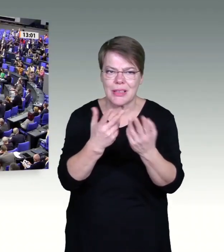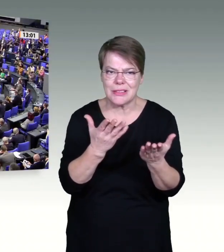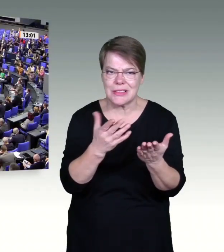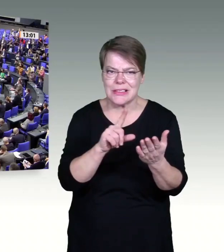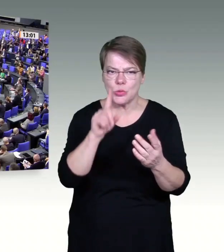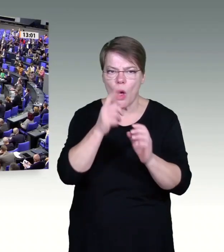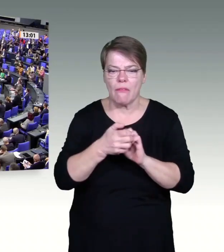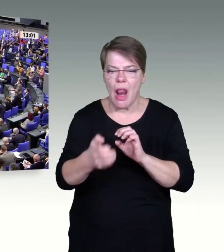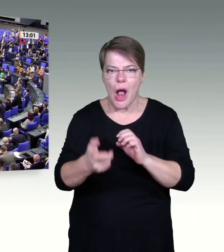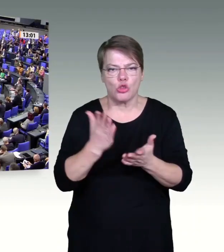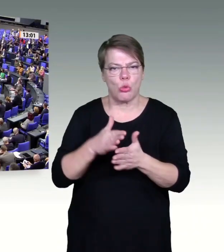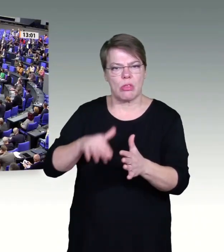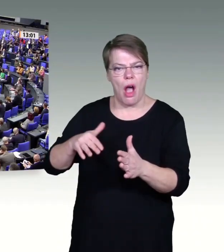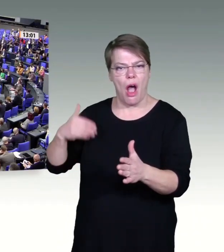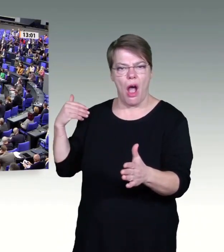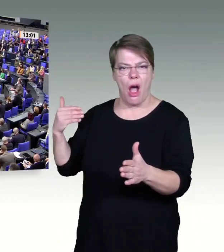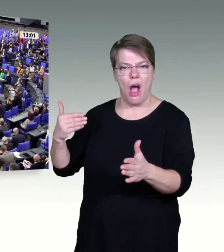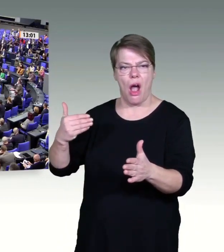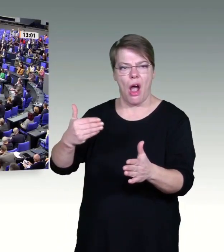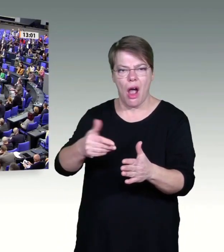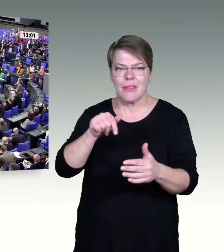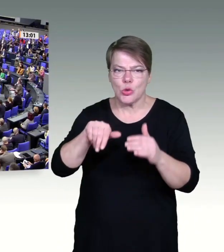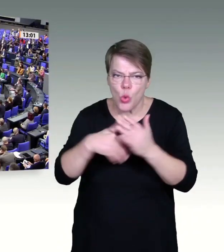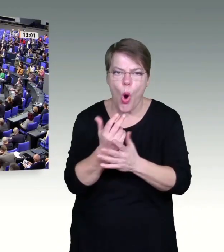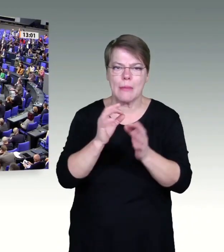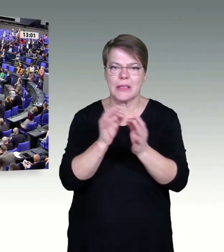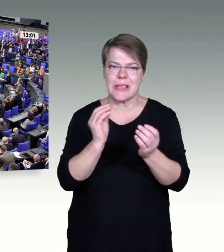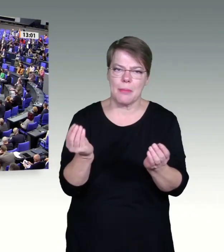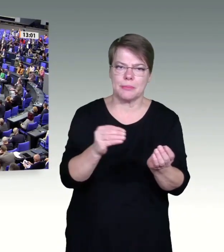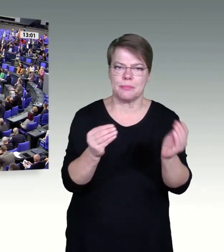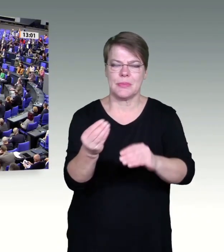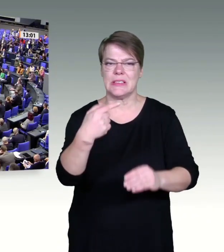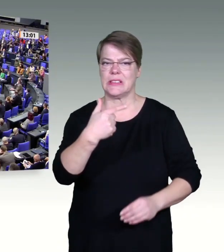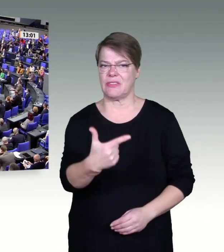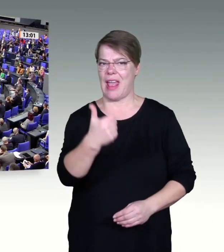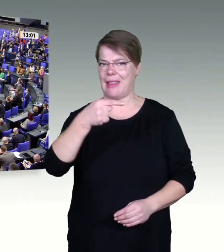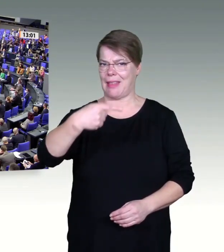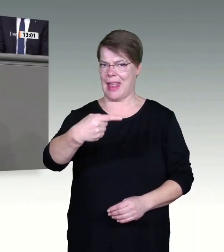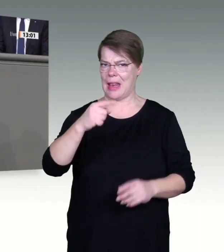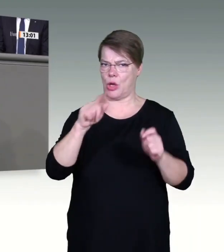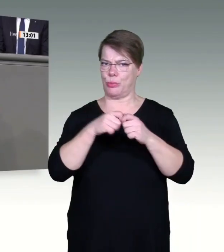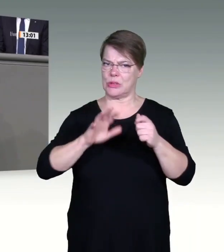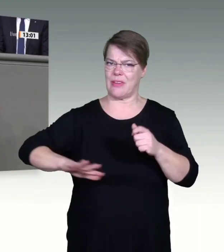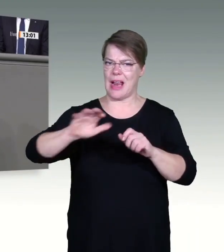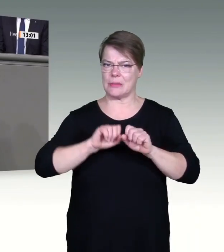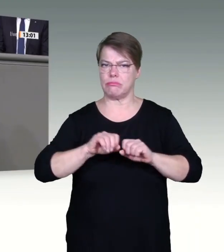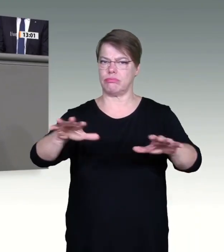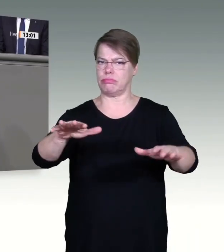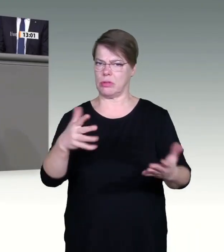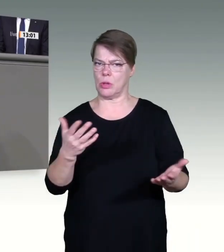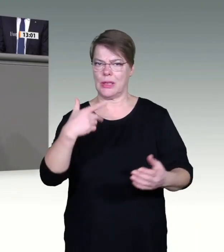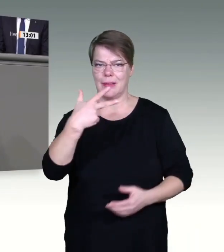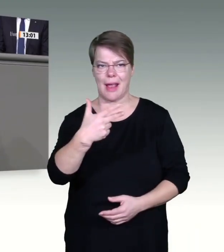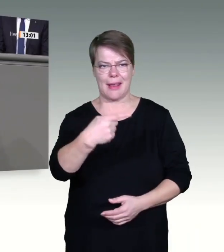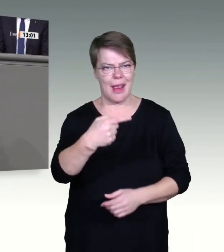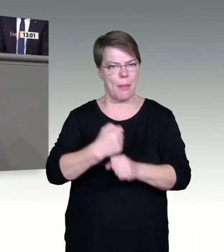Ich will nach vorne geschaut sagen, wir sollten aufpassen, dass wir insgesamt einen gefährlichen Trugschluss nicht erliegen. Oberflächlich betrachtet ist es